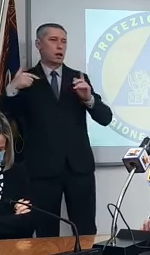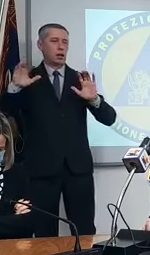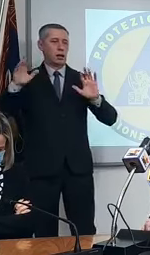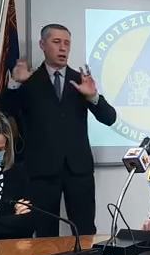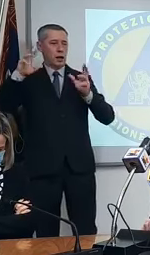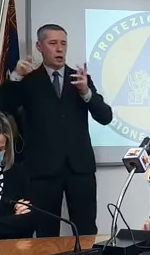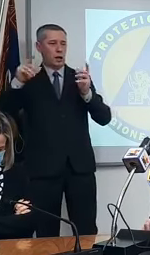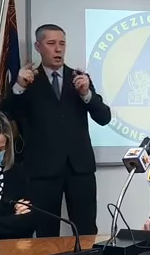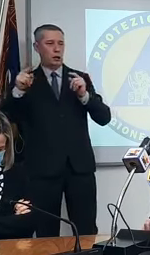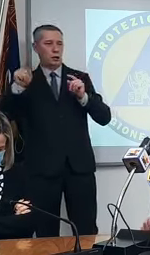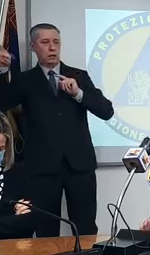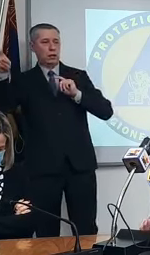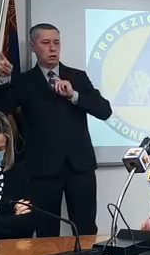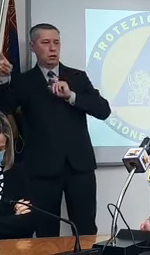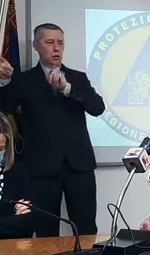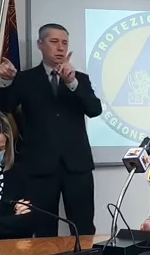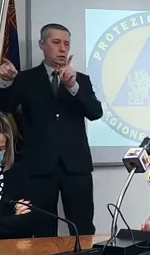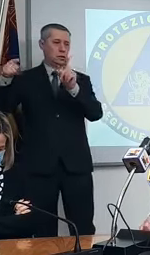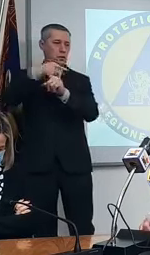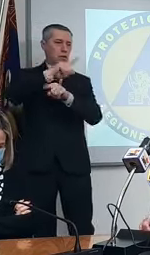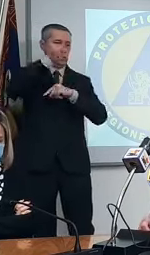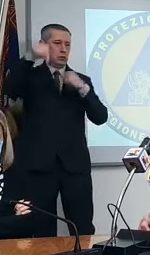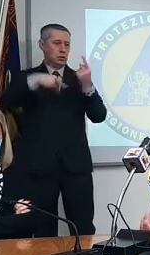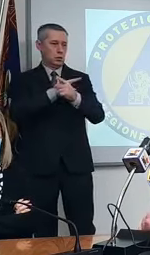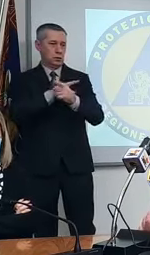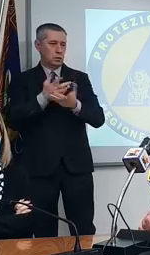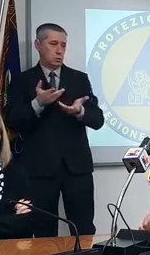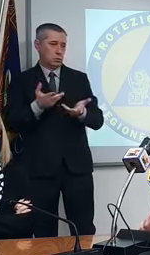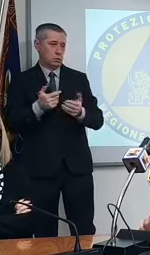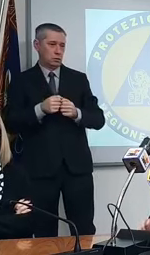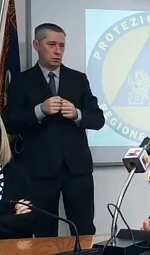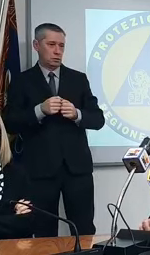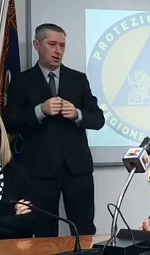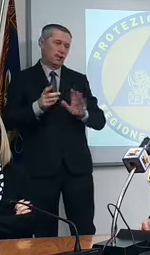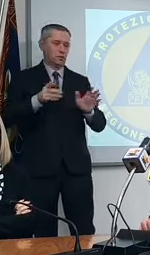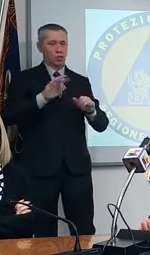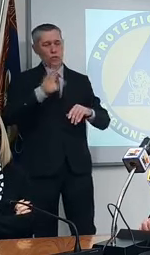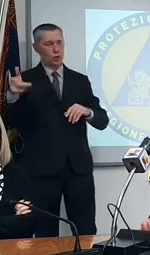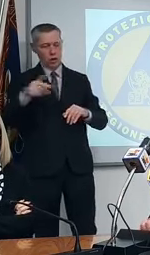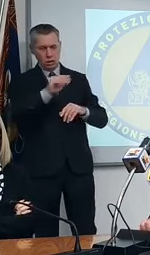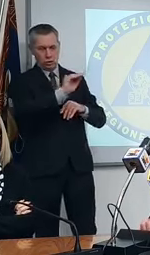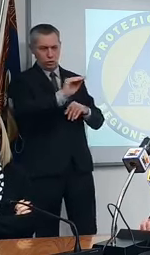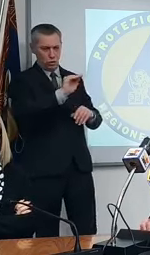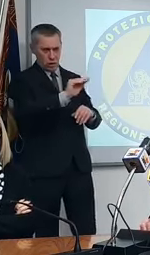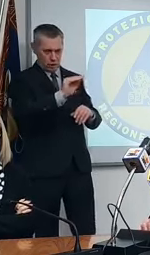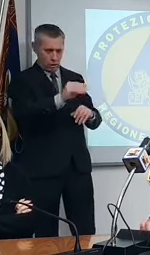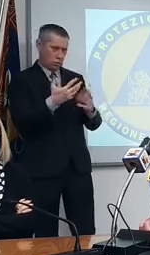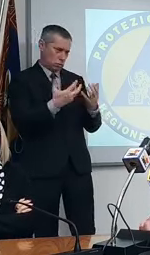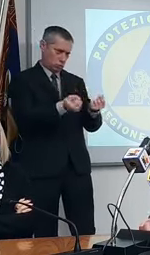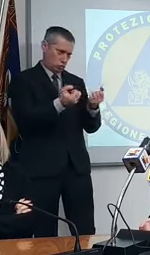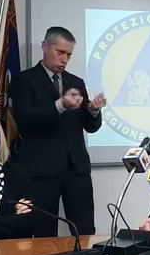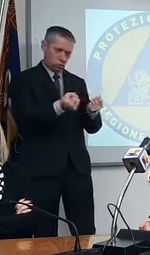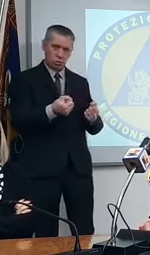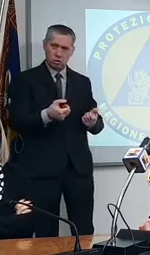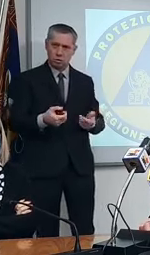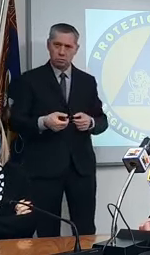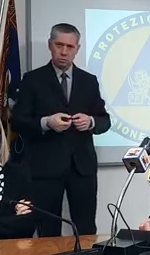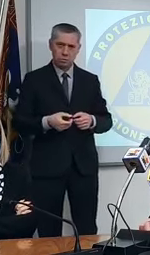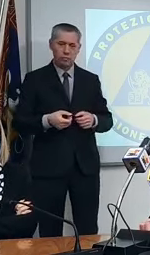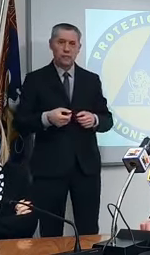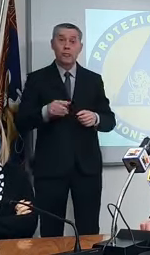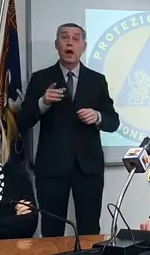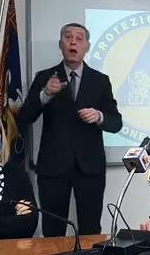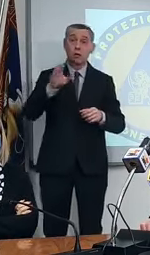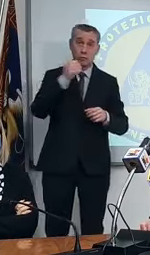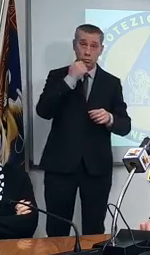al centro a questo e quello vabbè passa un'altra domanda così molto più anche questa concreta prego quindi io